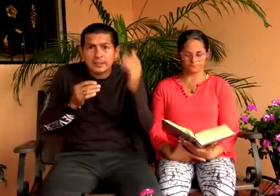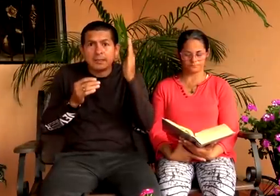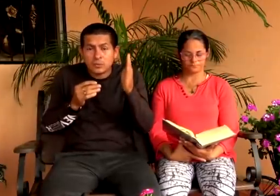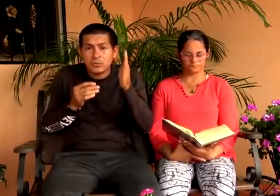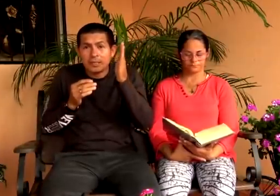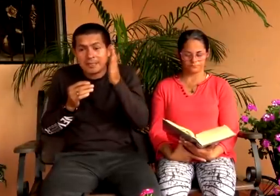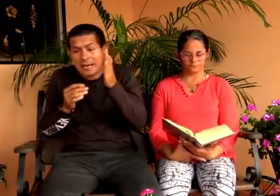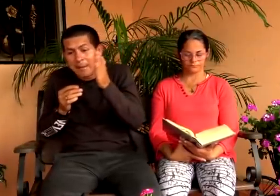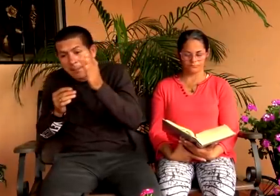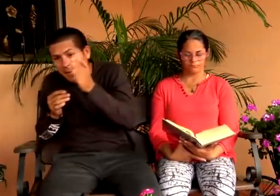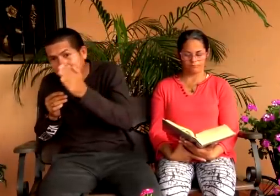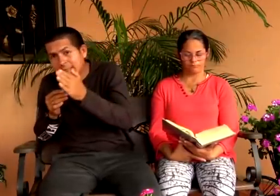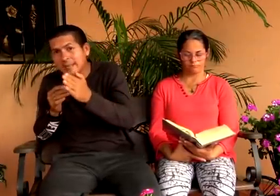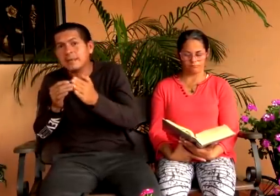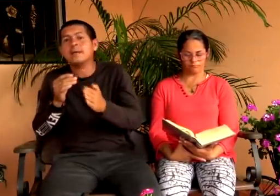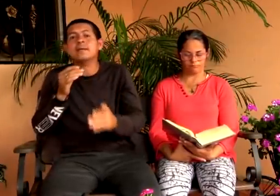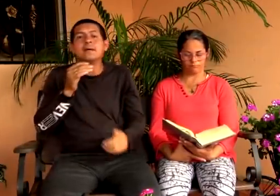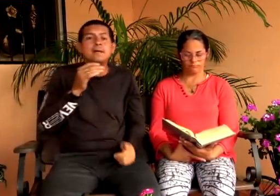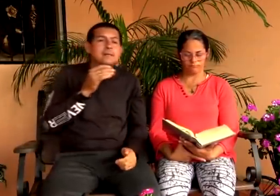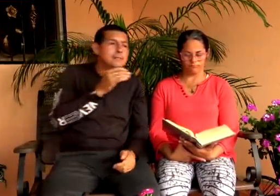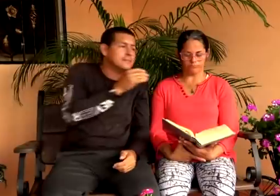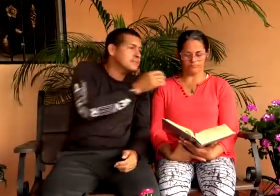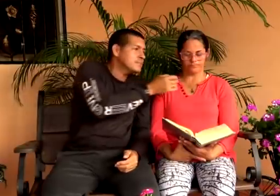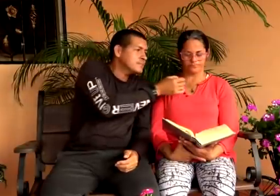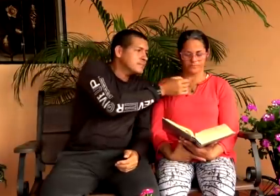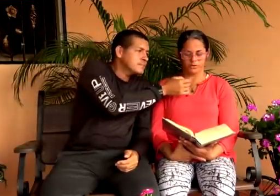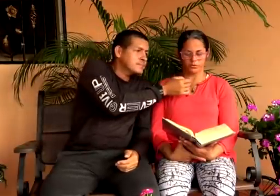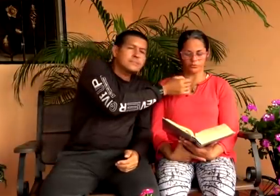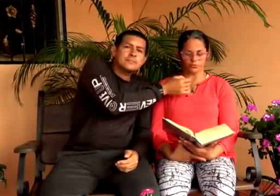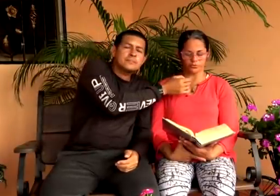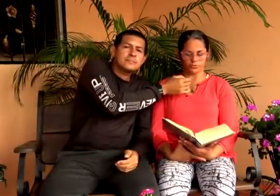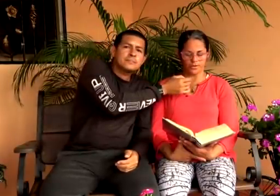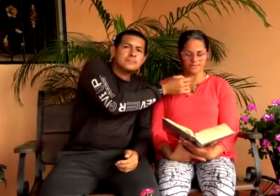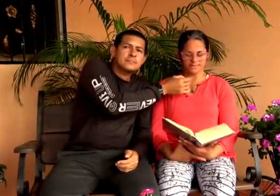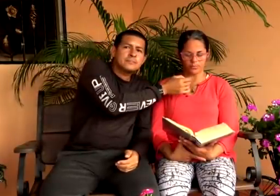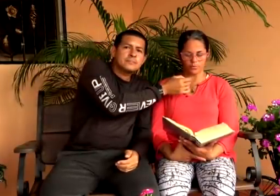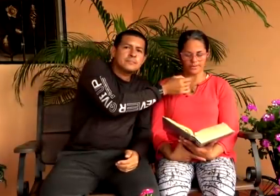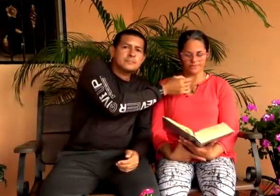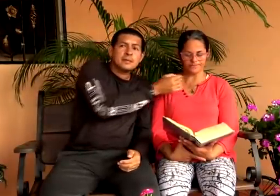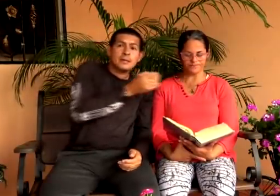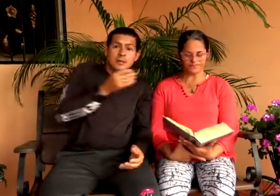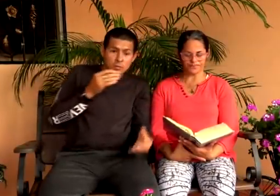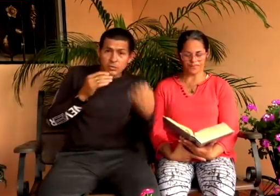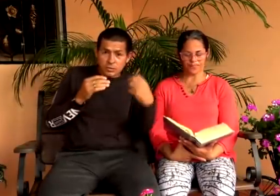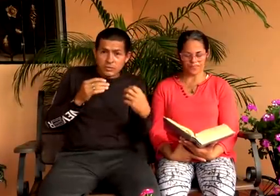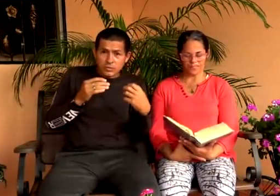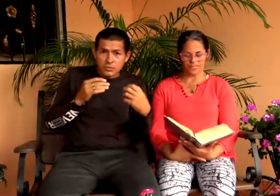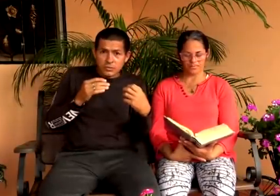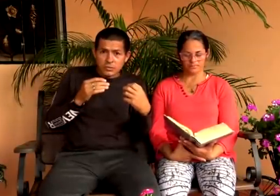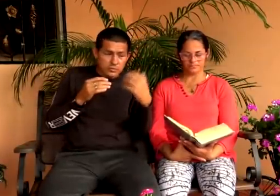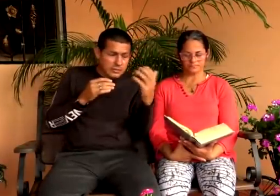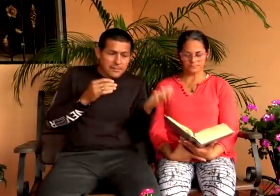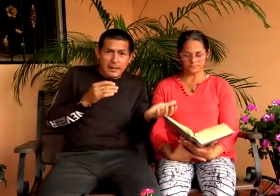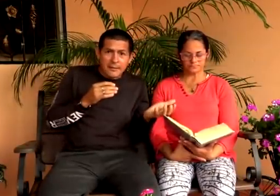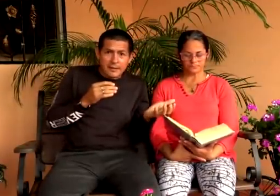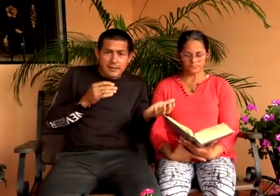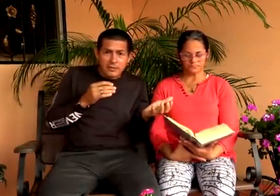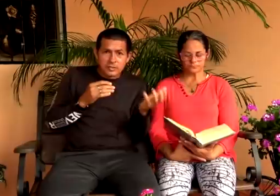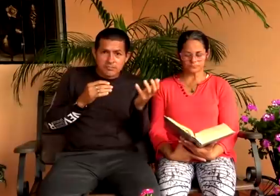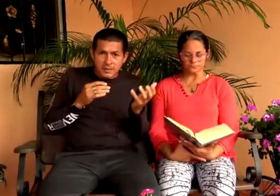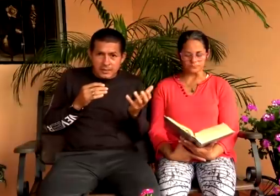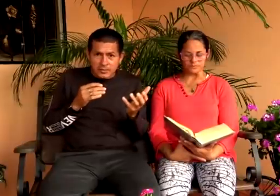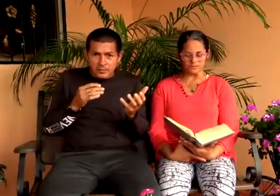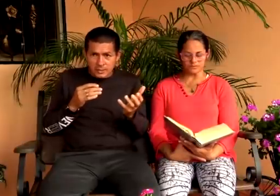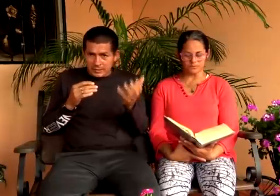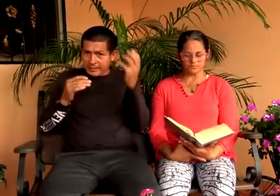iglesia si alguno de ustedes se aparta de ella y otro lo hace volver y otro con la palabra